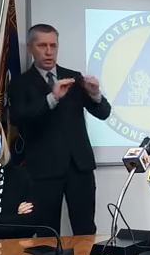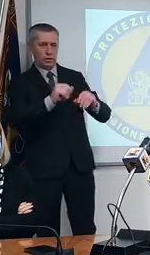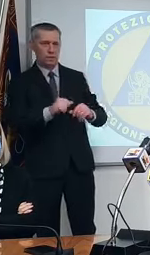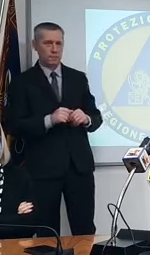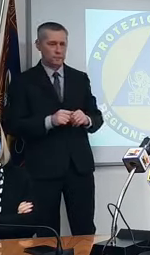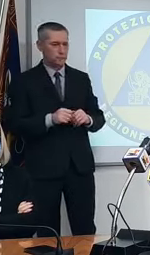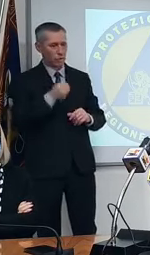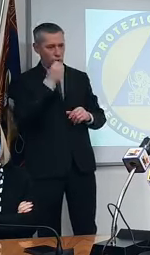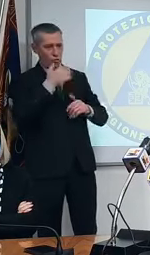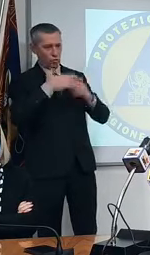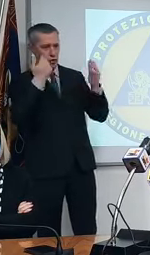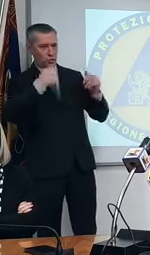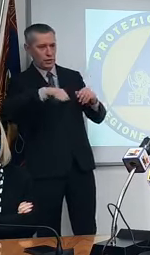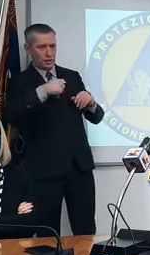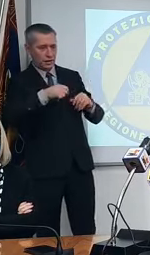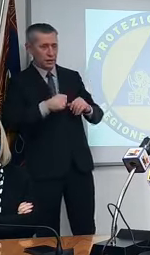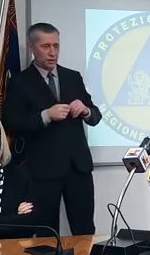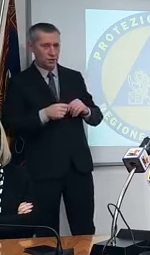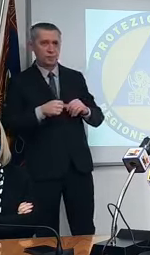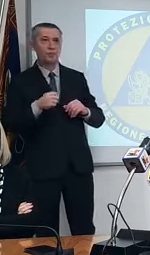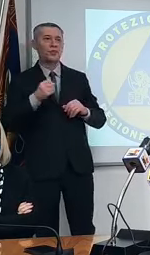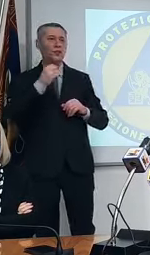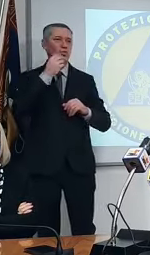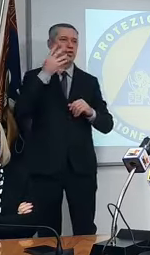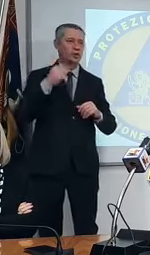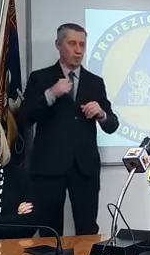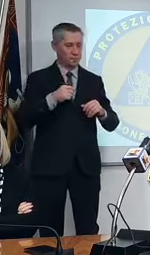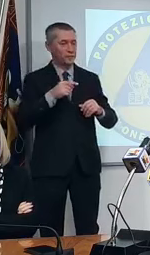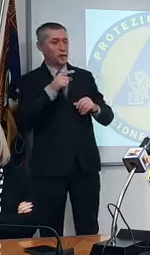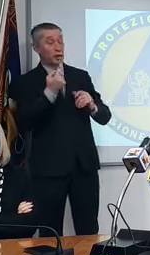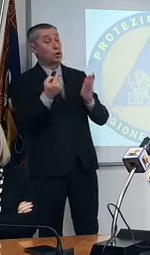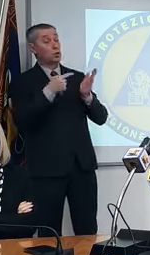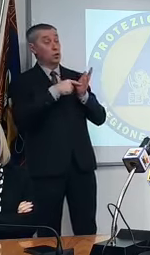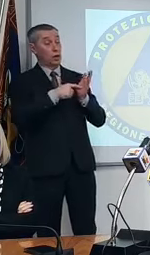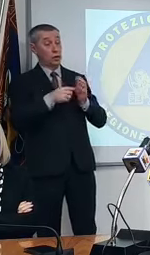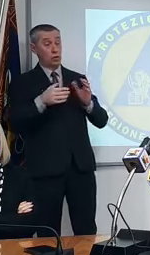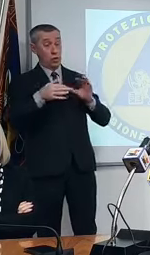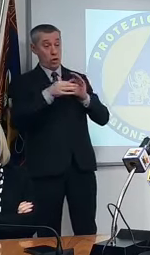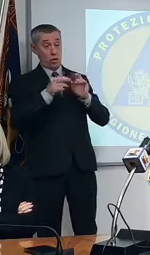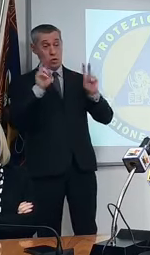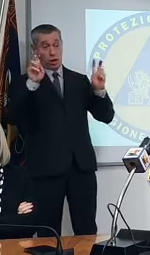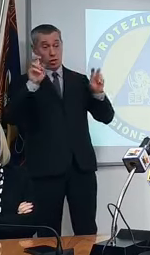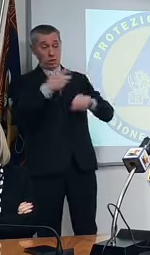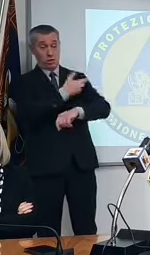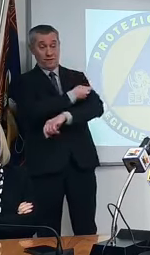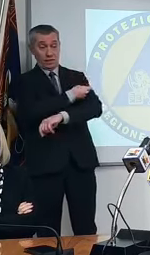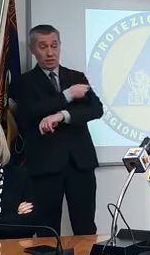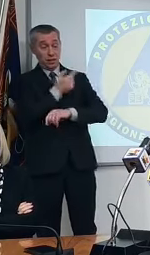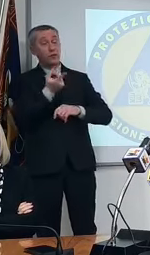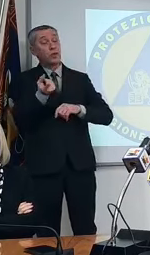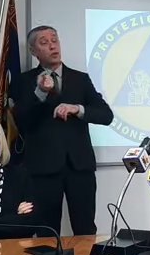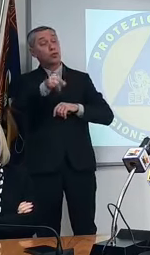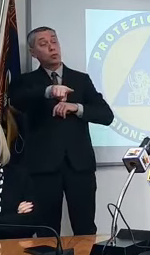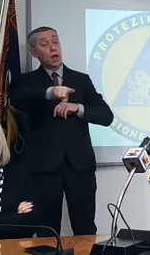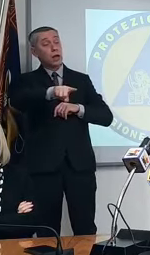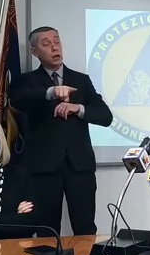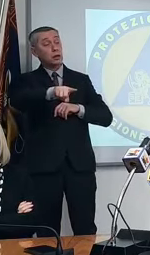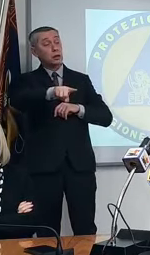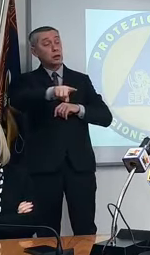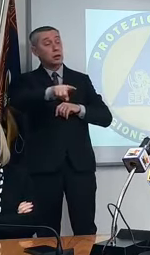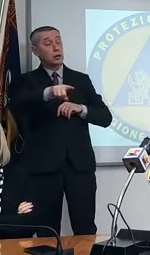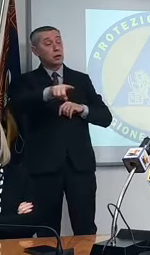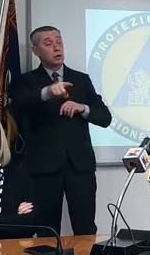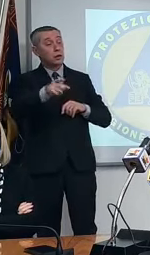buongiorno presidente ritornando buongiorno buongiorno sul tema vaccini domani è prevista la vedo è